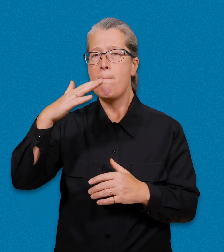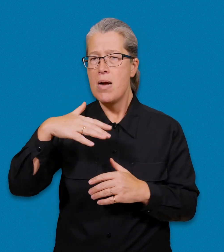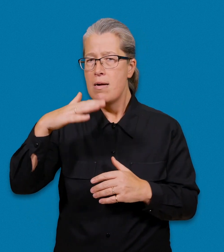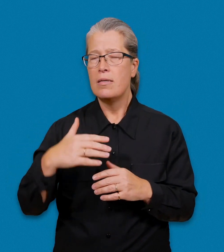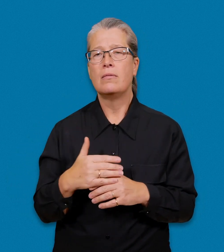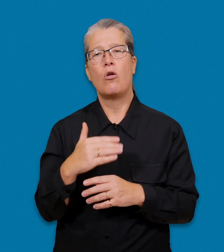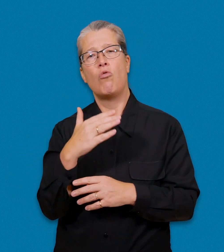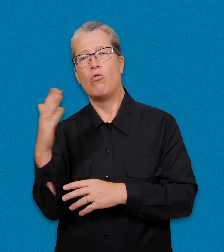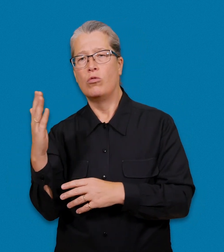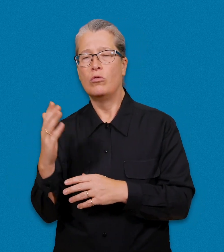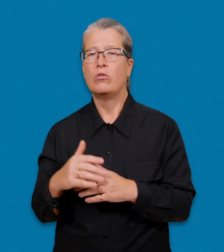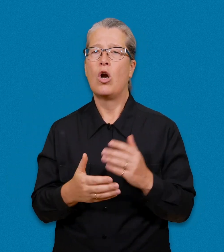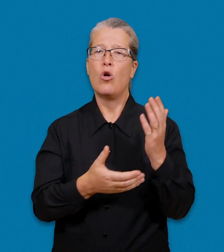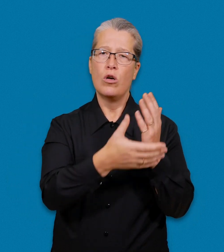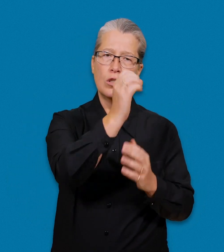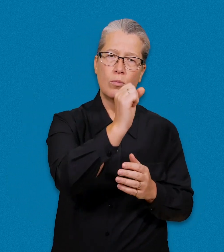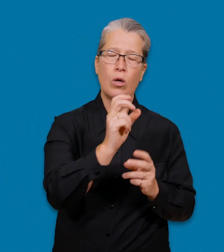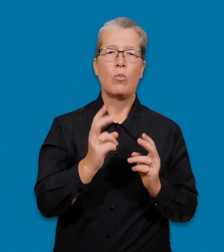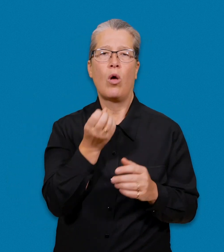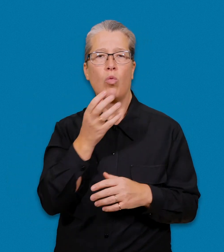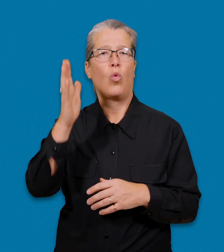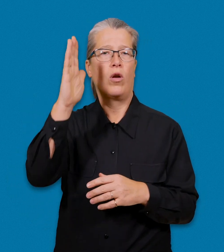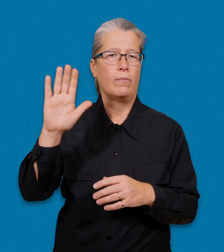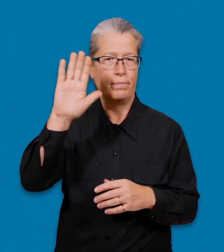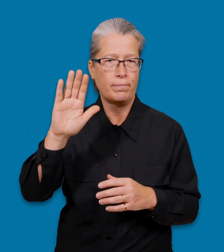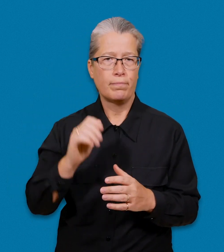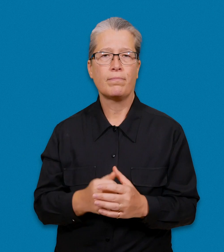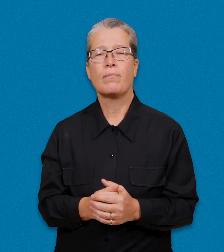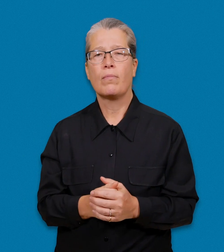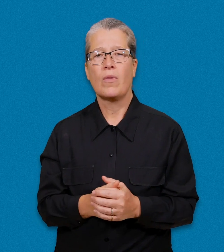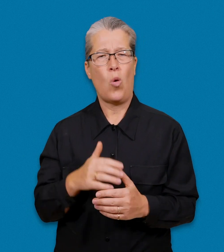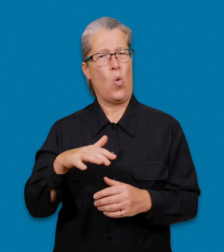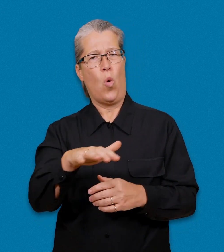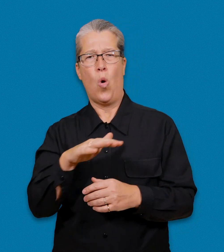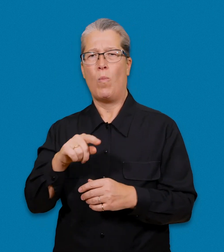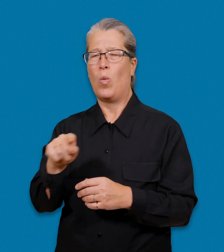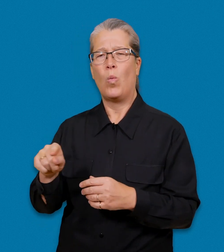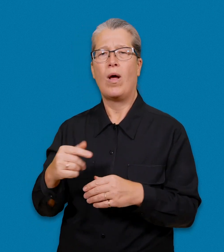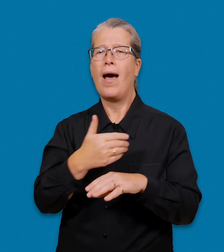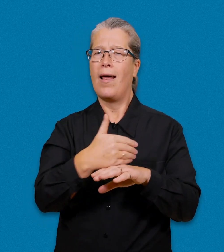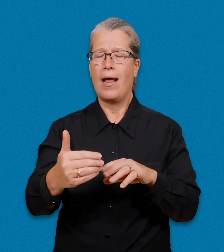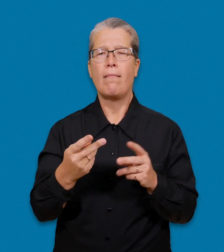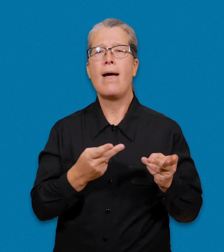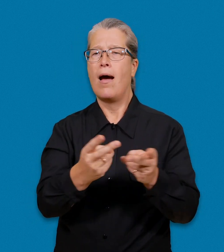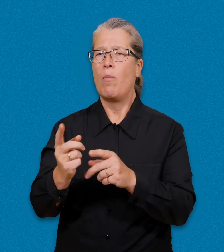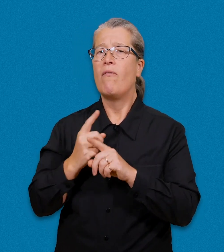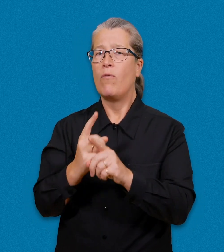Mellersta, Östra, Österbotten och Norra. Områdenas gränser följer i stort